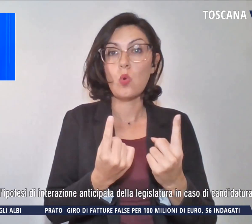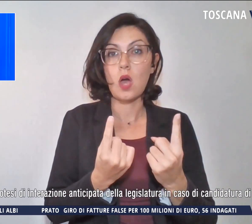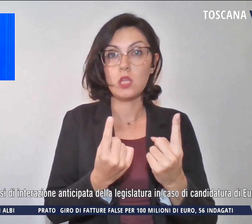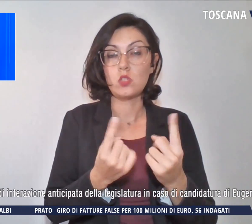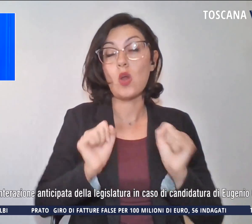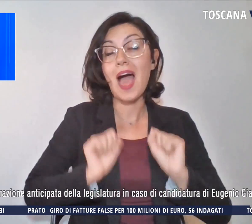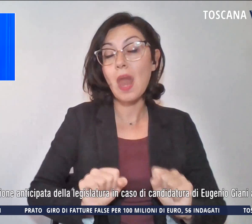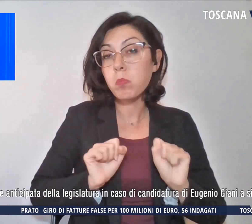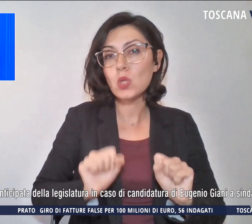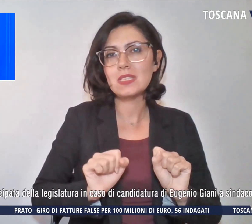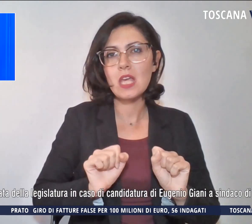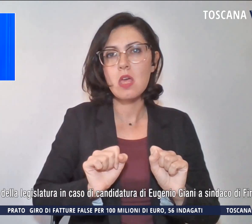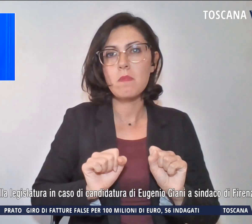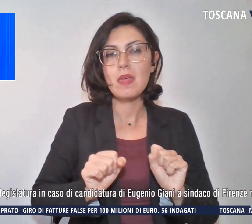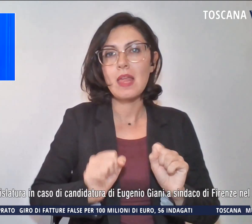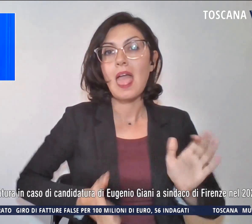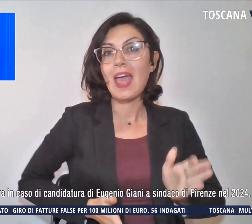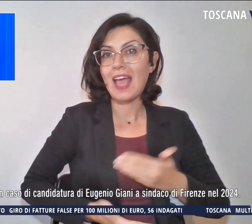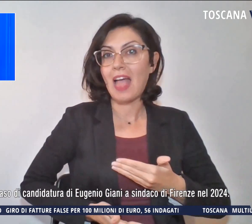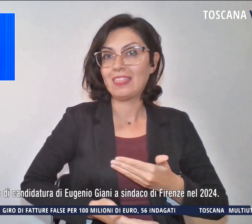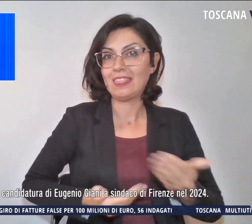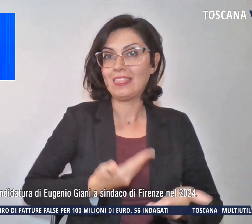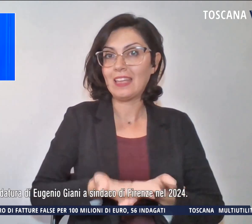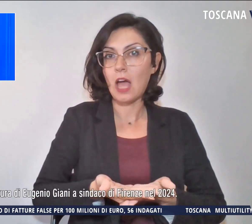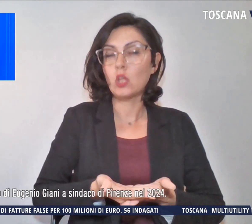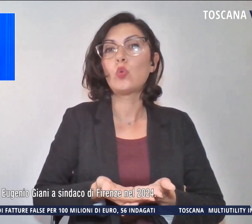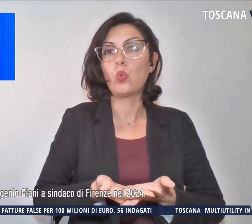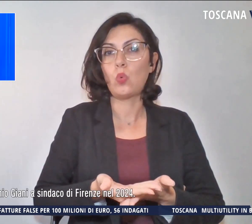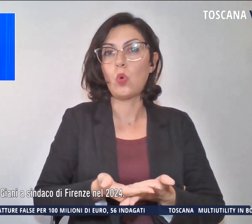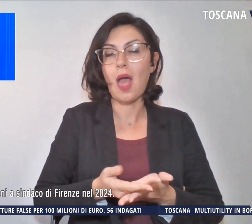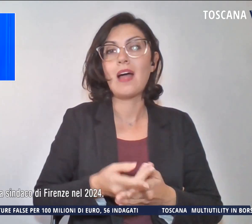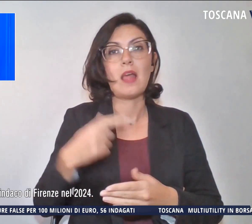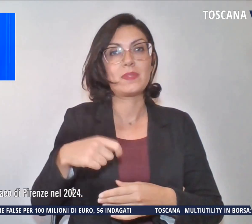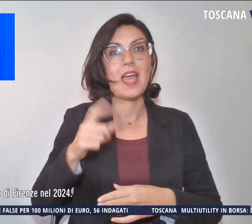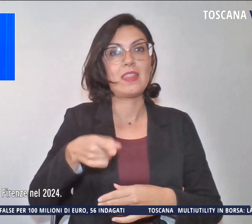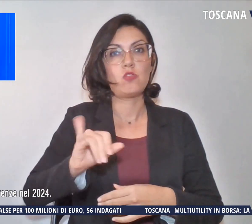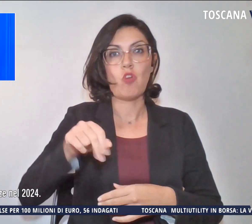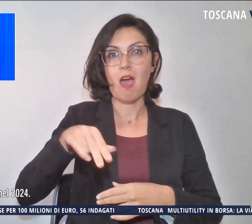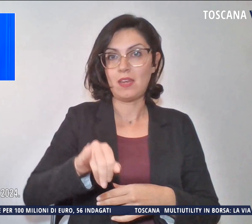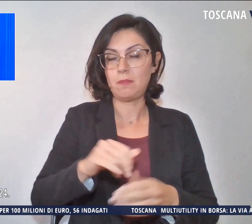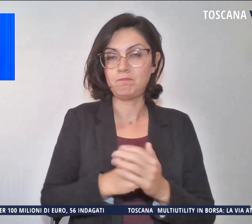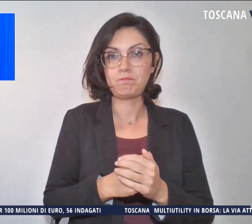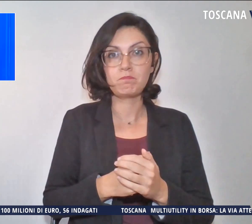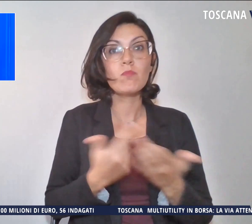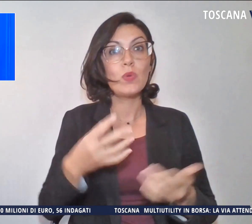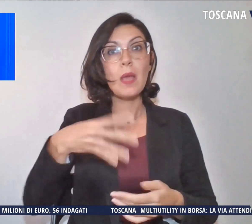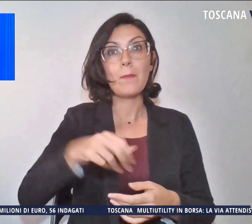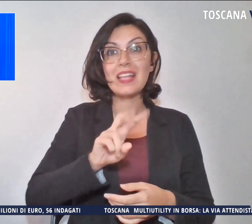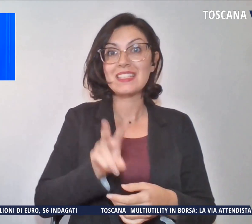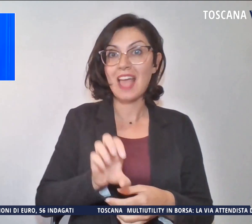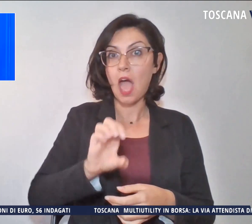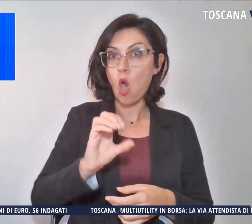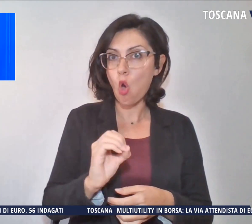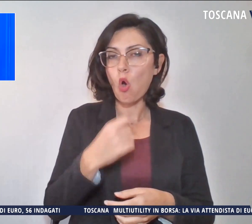candidatura a sindaco della città del Presidente Gianni. Quindi, ha concluso Mazzeo, lavoriamo